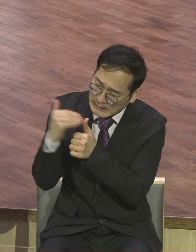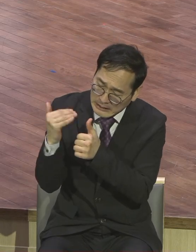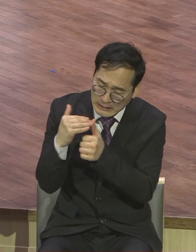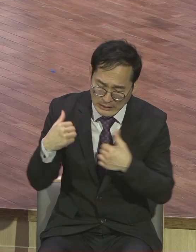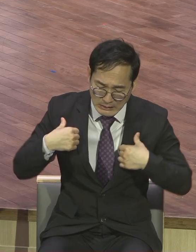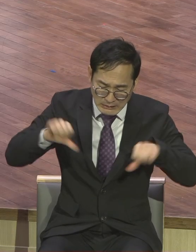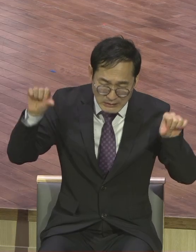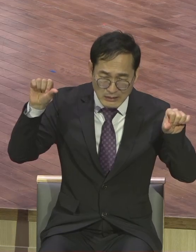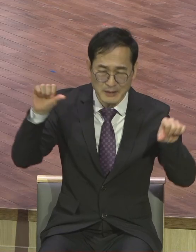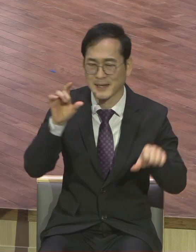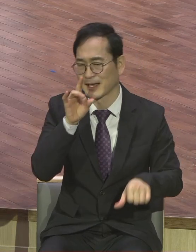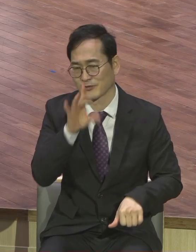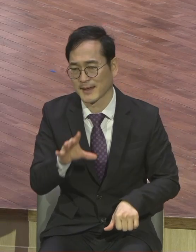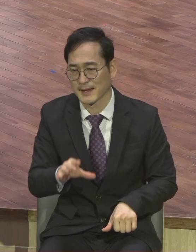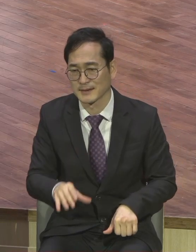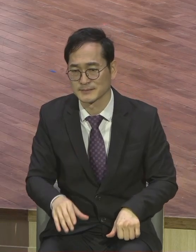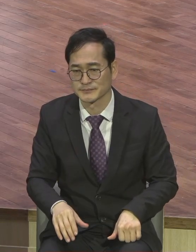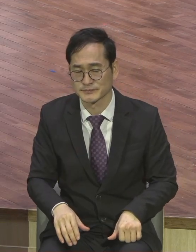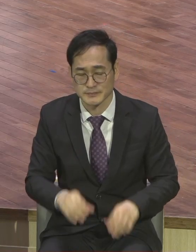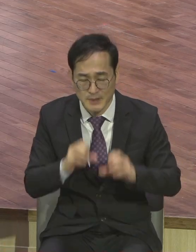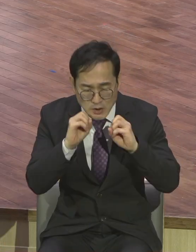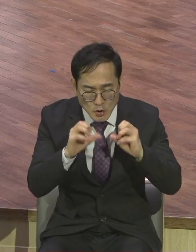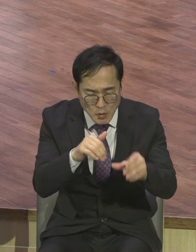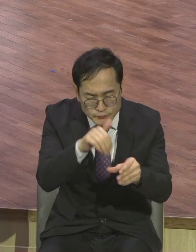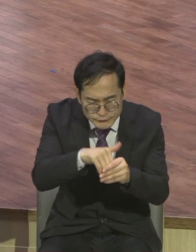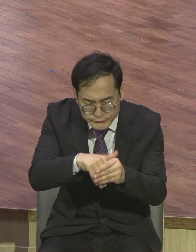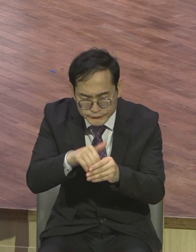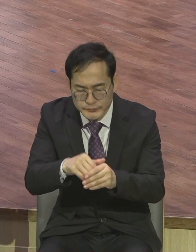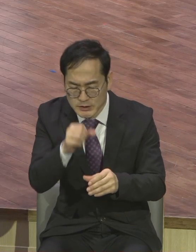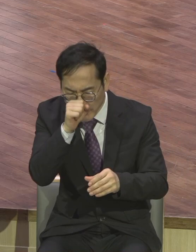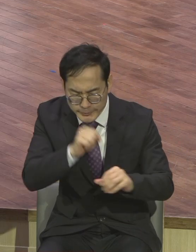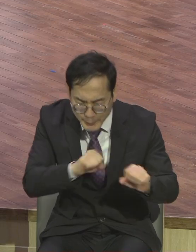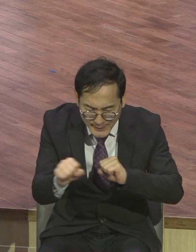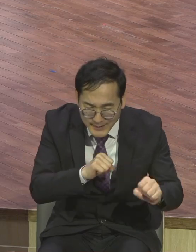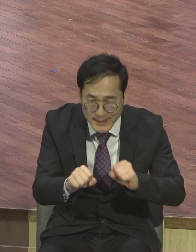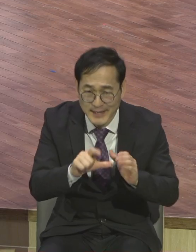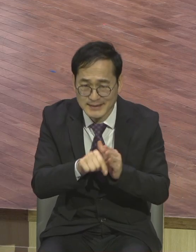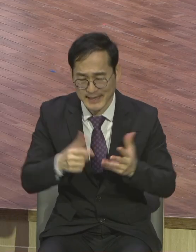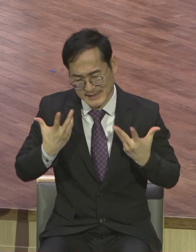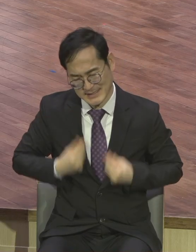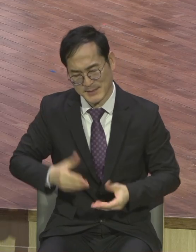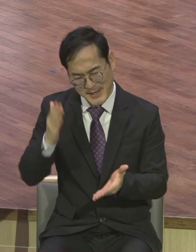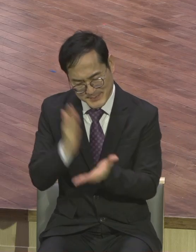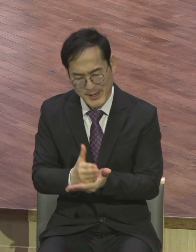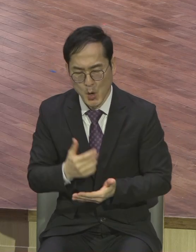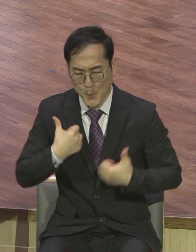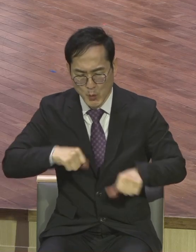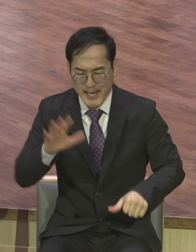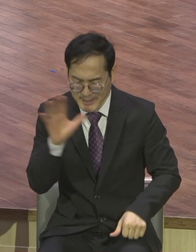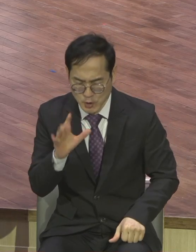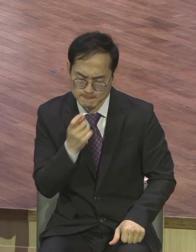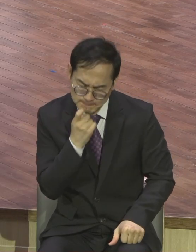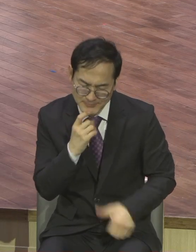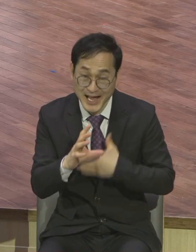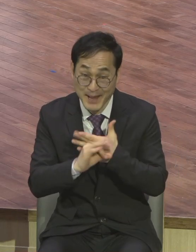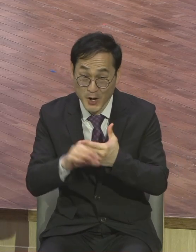선량하되 낙심하지 말지니 포기하지 않으면 떼어 이름에 거두리라 하나님